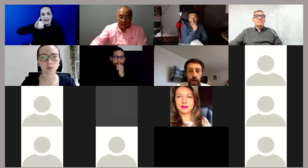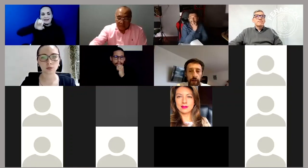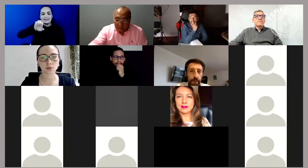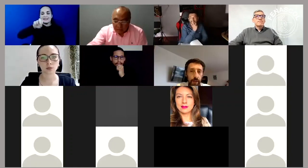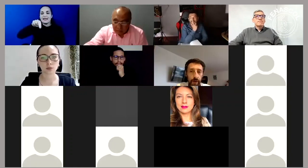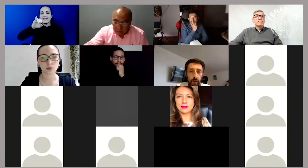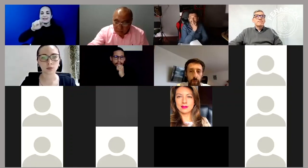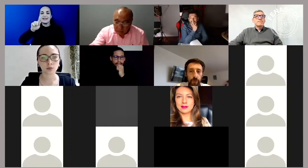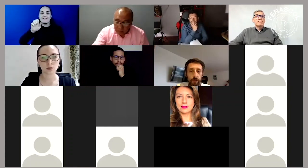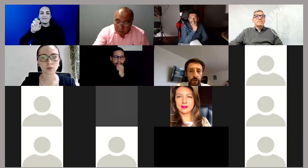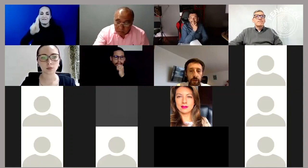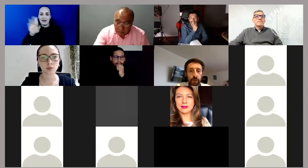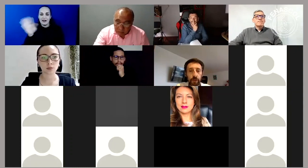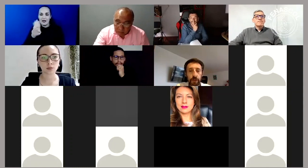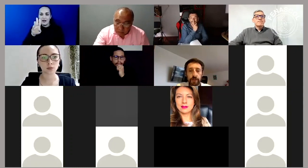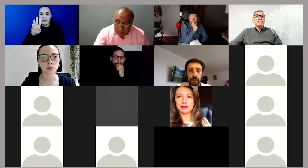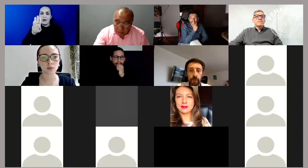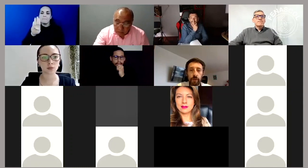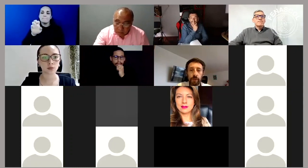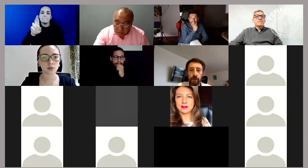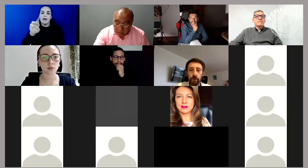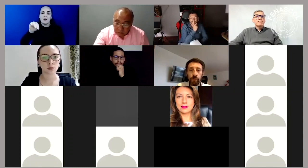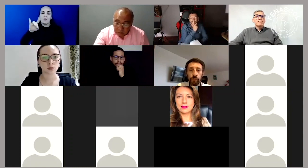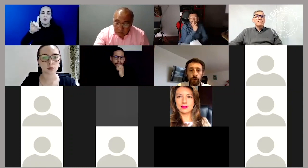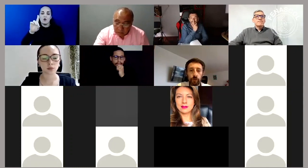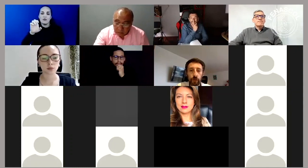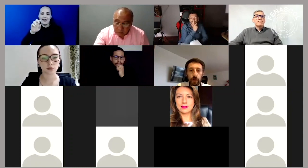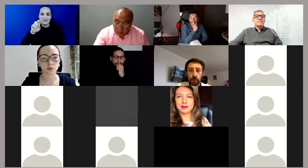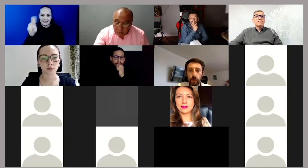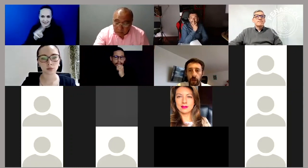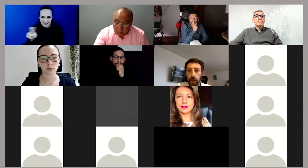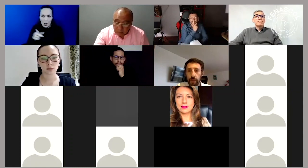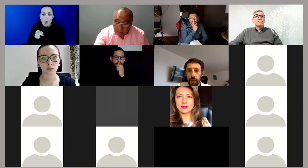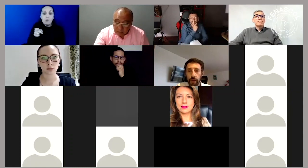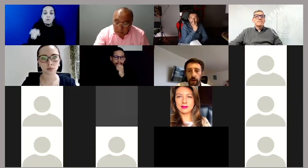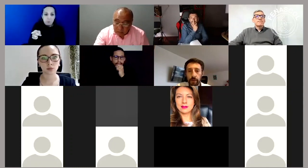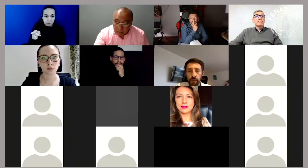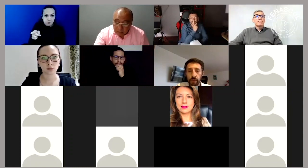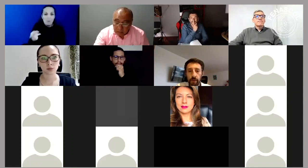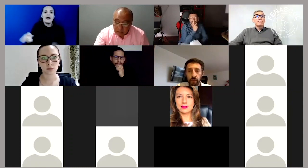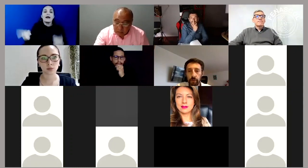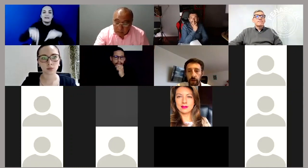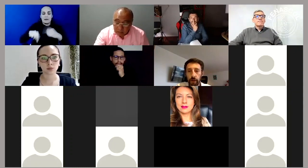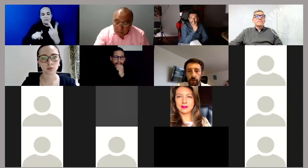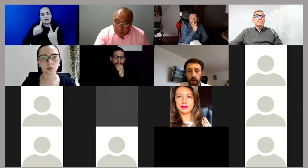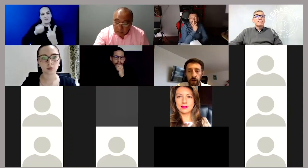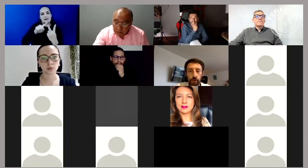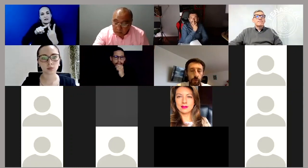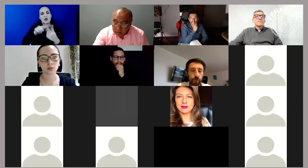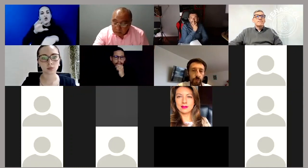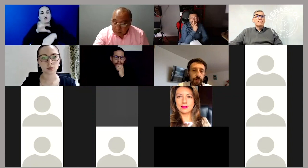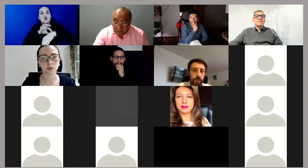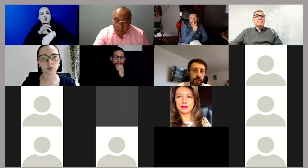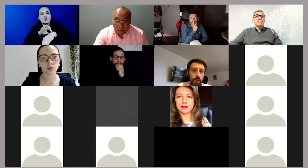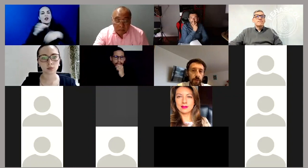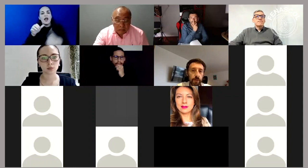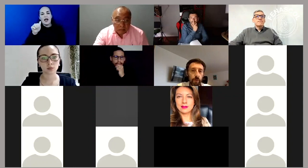Jennifer Bermúdez, que es nuestra directora encargada del tema de comportamiento. Se encuentra con nosotros la doctora Adriana